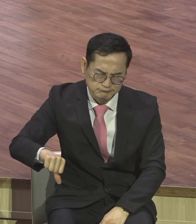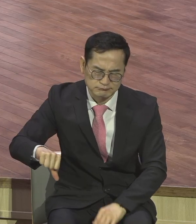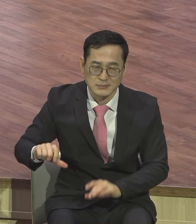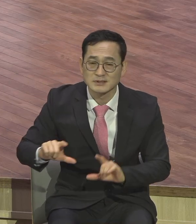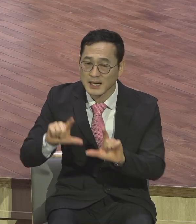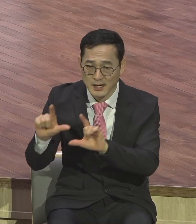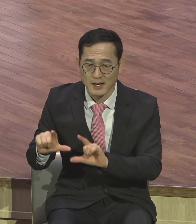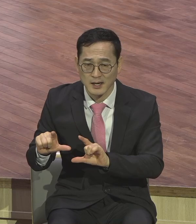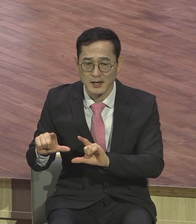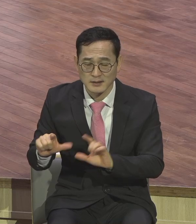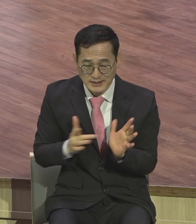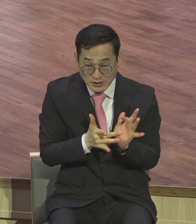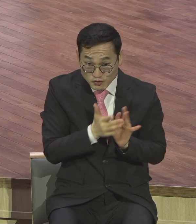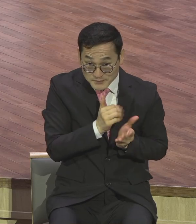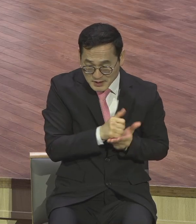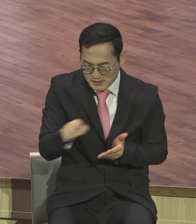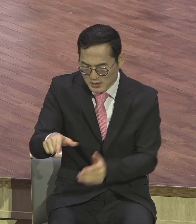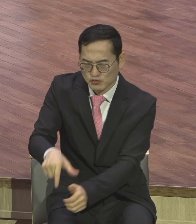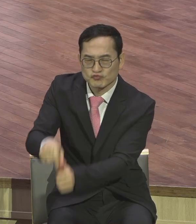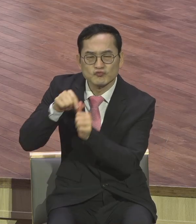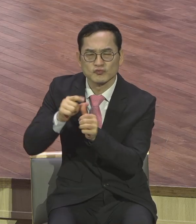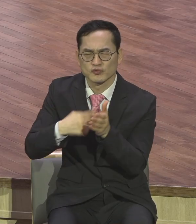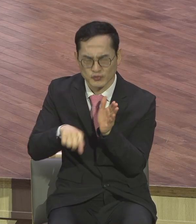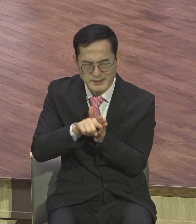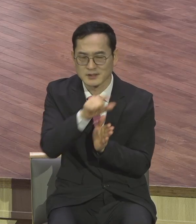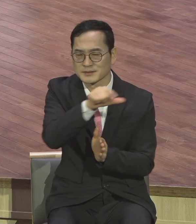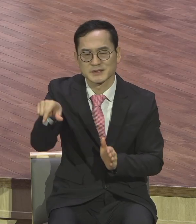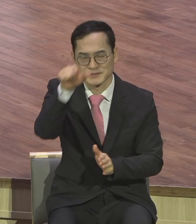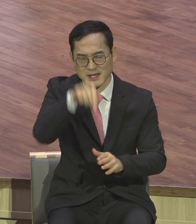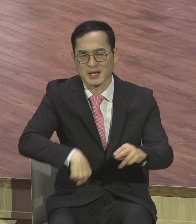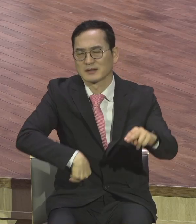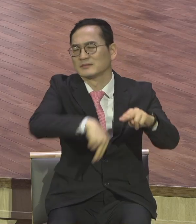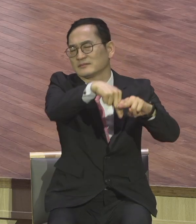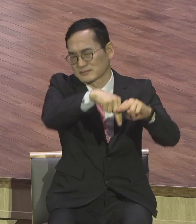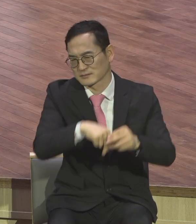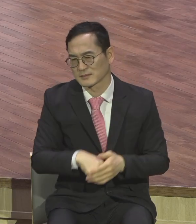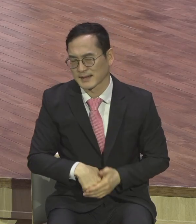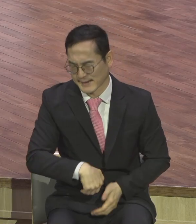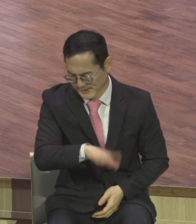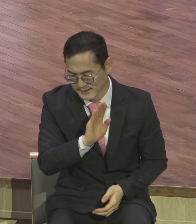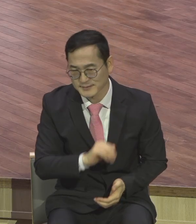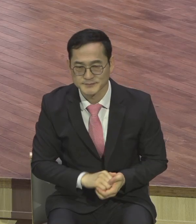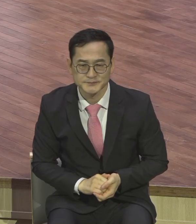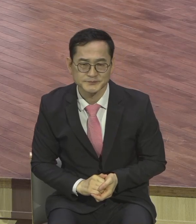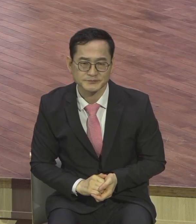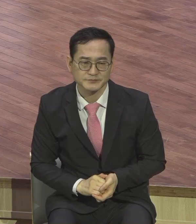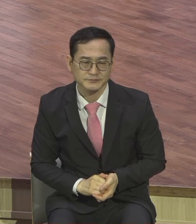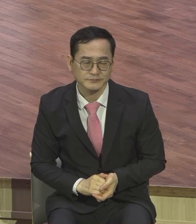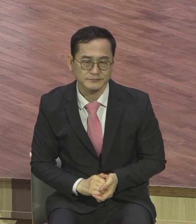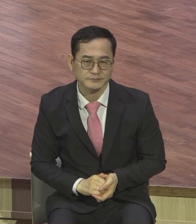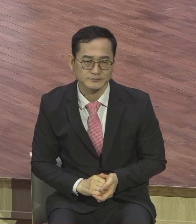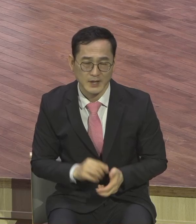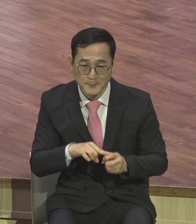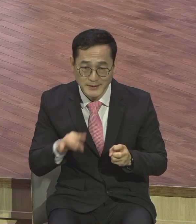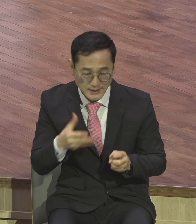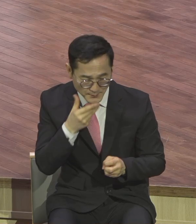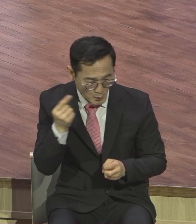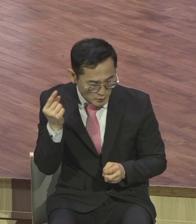행보를 하고 있는 겁니다 마태국 20장 18절로 19제로 보면 예수님께서 예루살렘으로